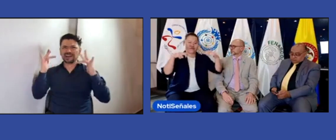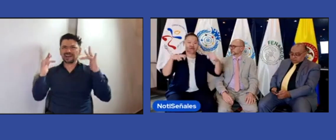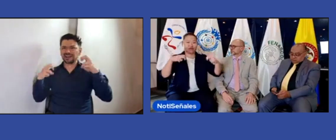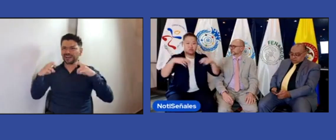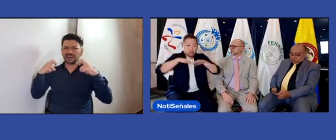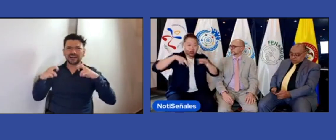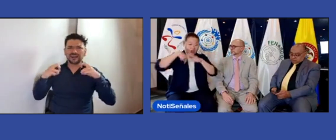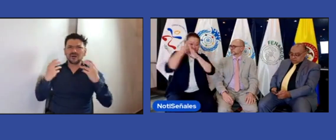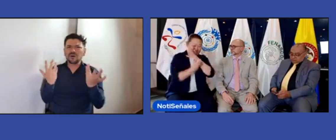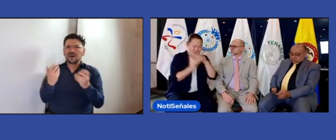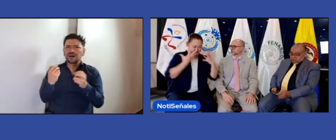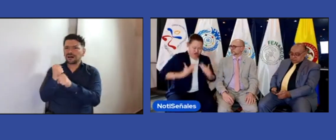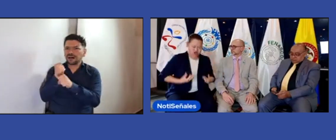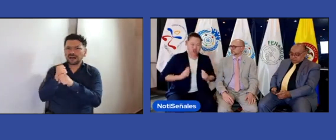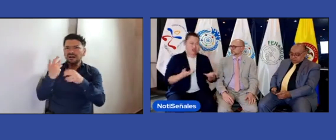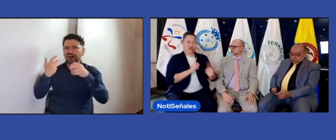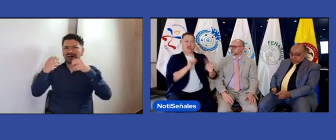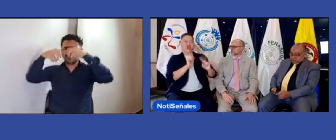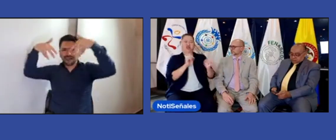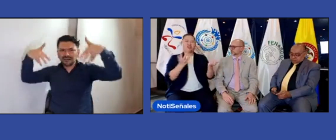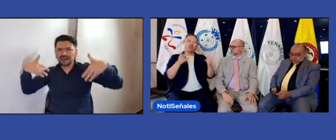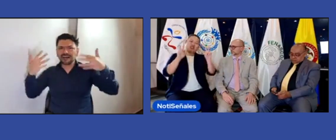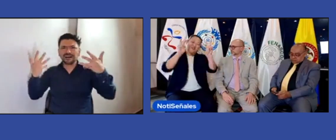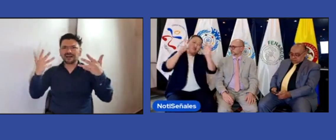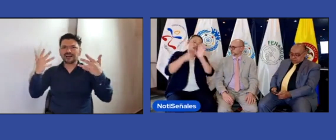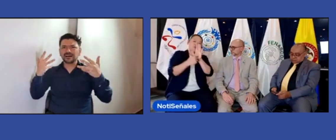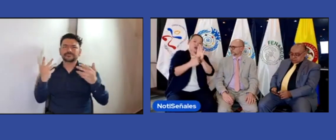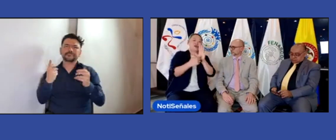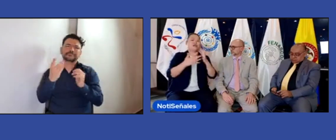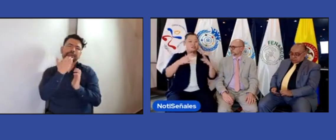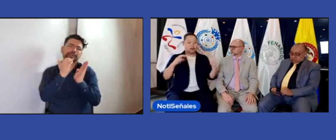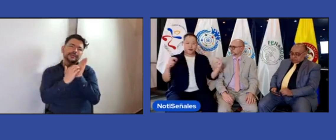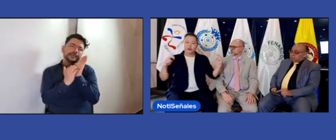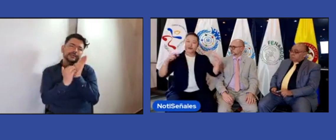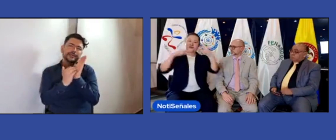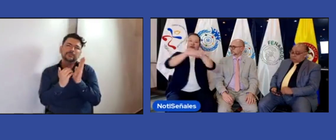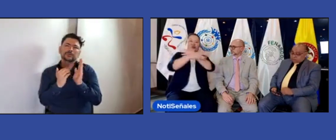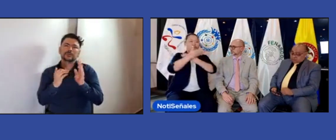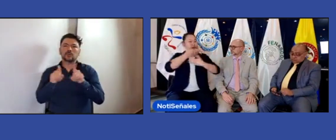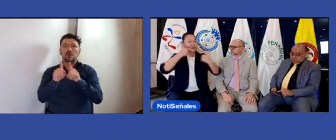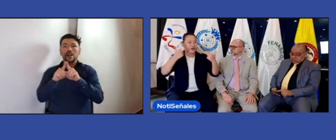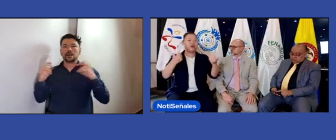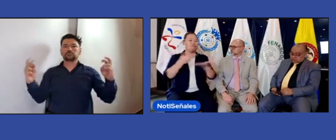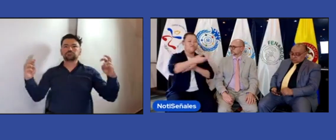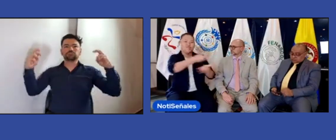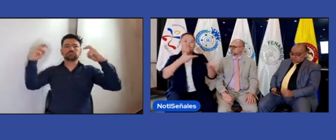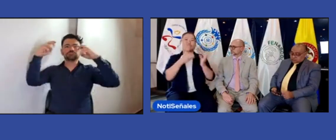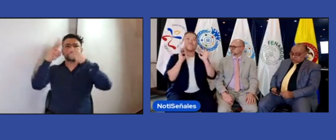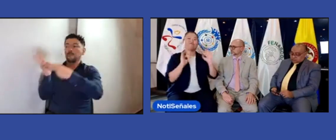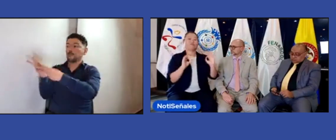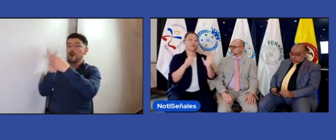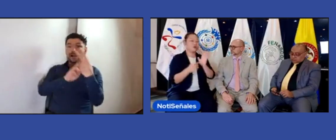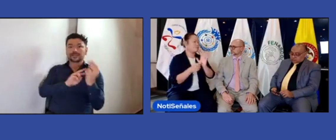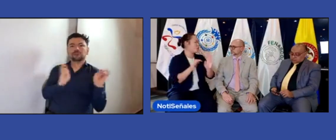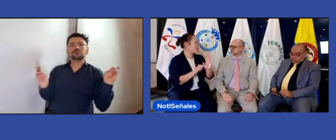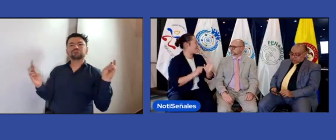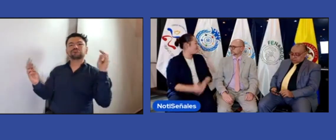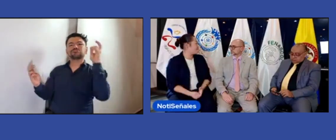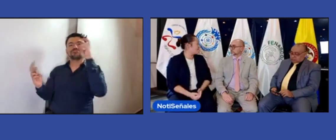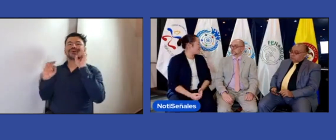triangular que hay, y que, pues, nos mantengamos fortalecidos. Porque si uno de esos puntos llega a fallar, pues, los demás